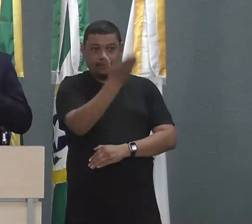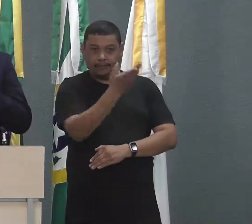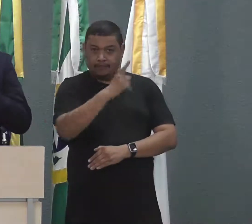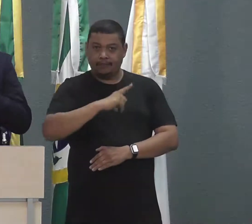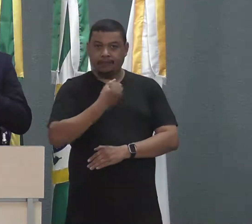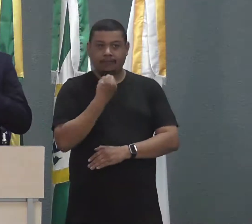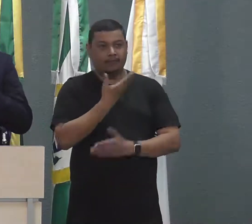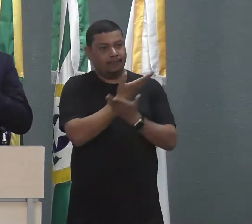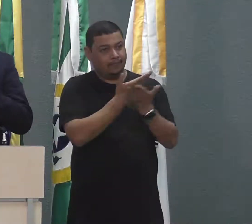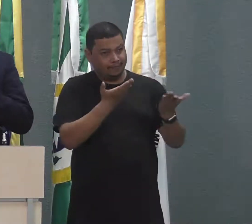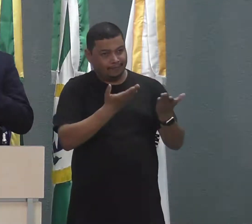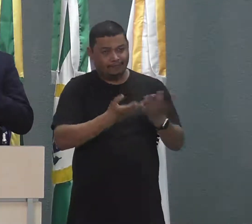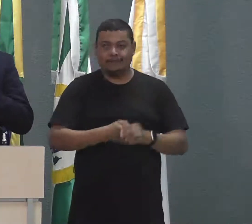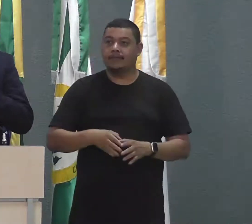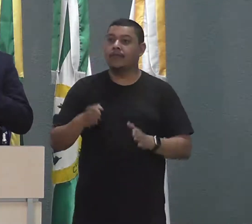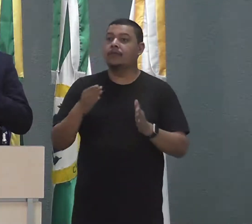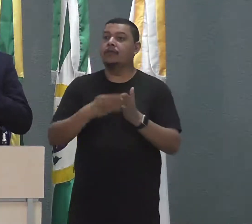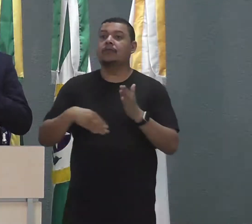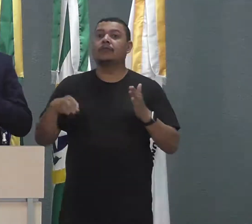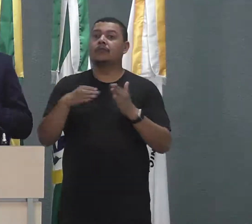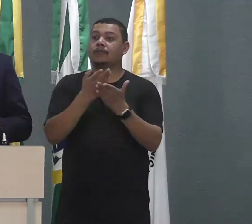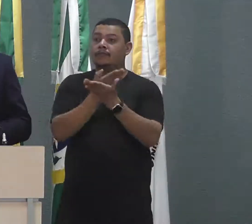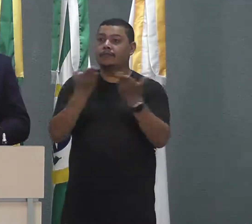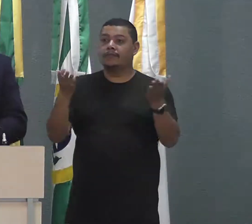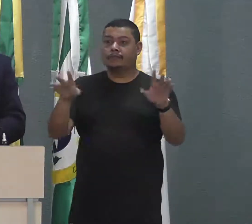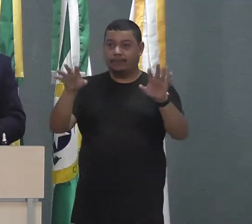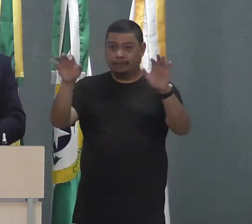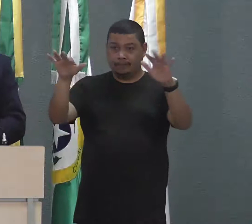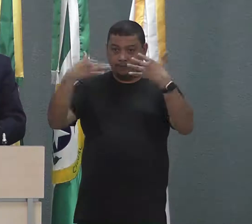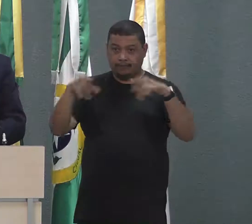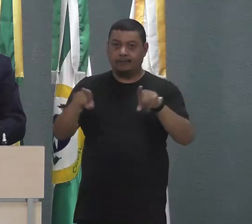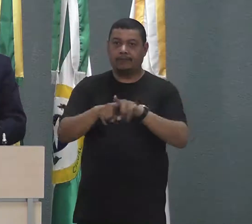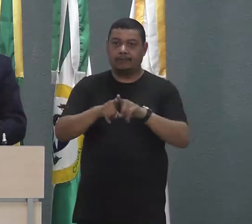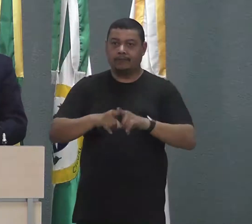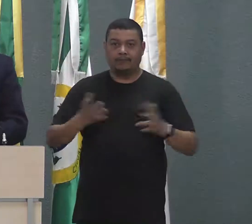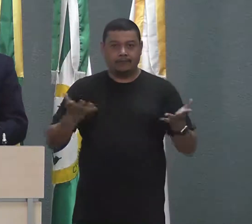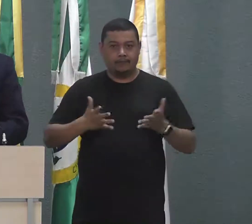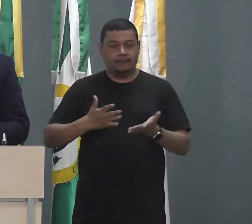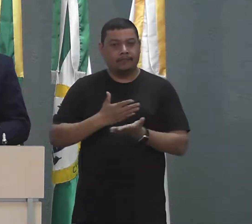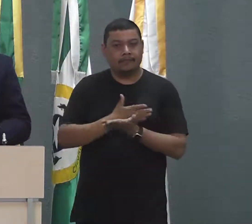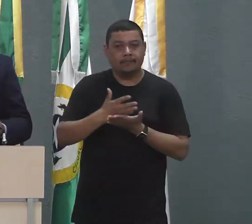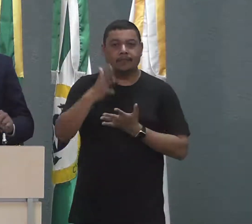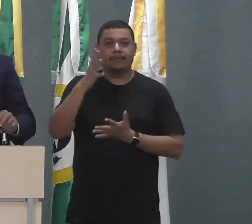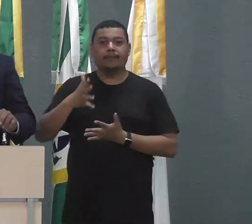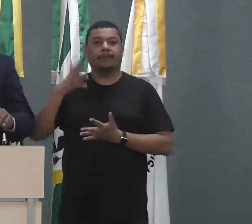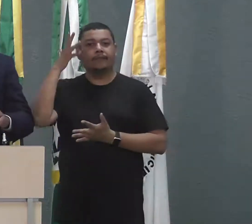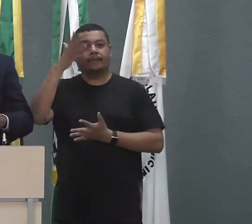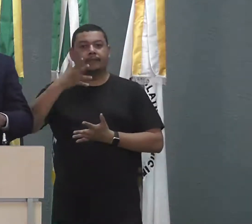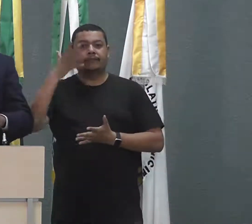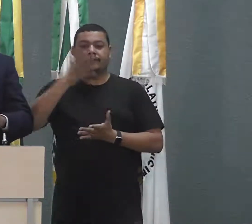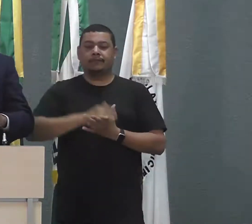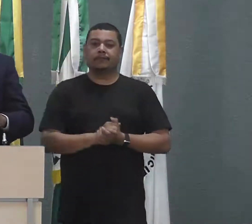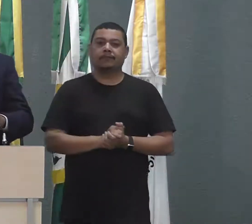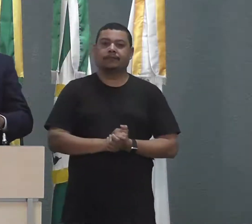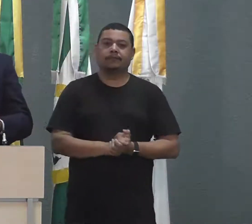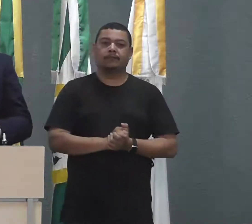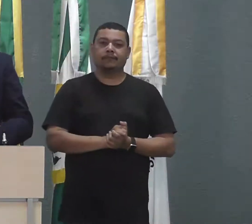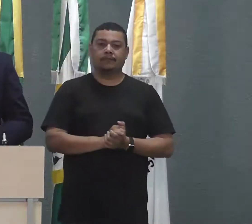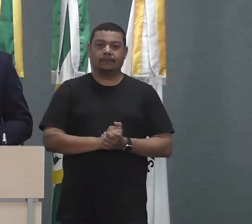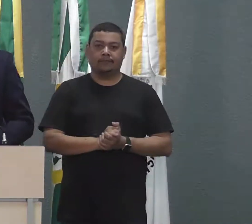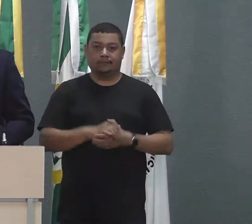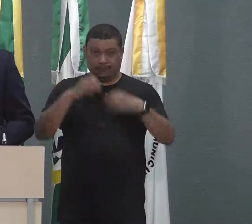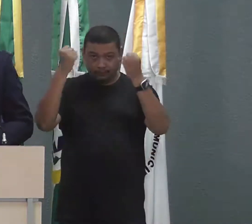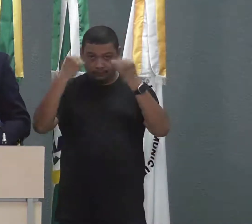gostaria aqui de começar meu discurso direcionando